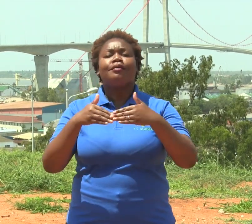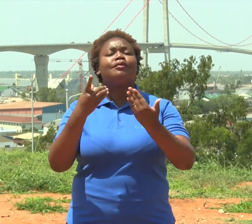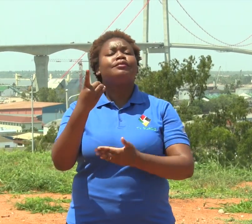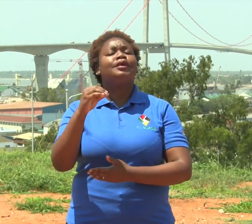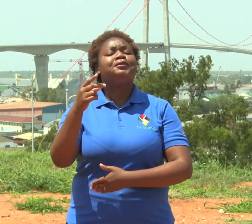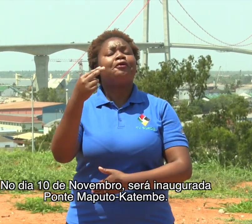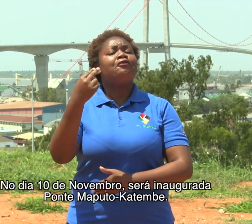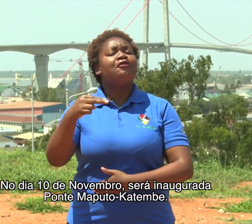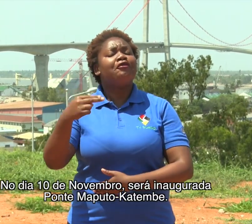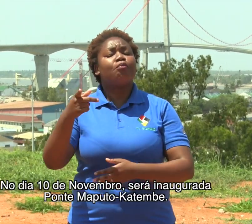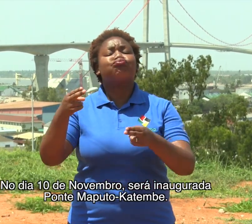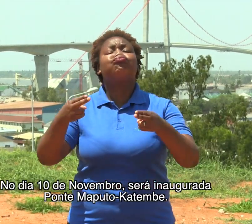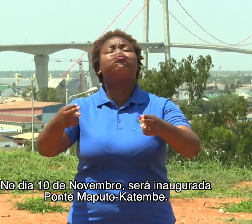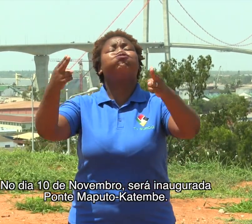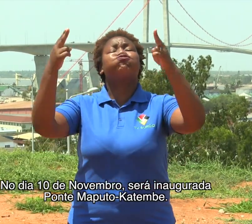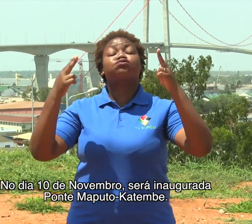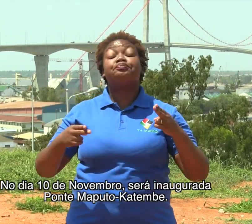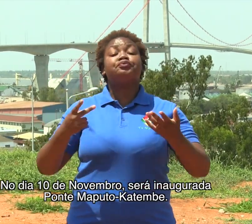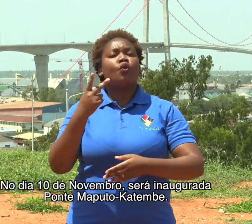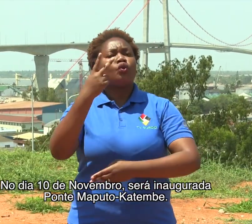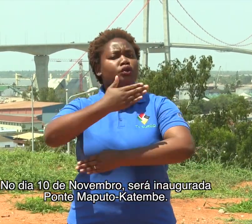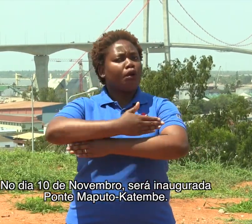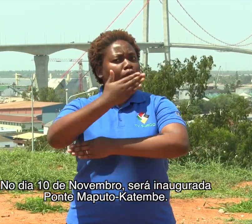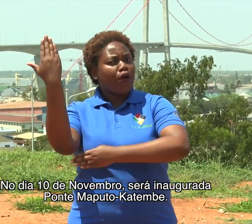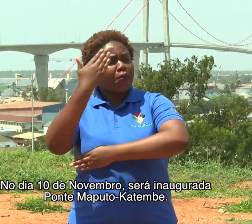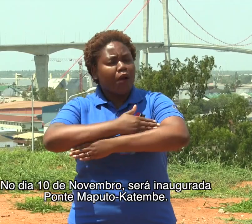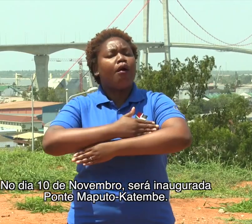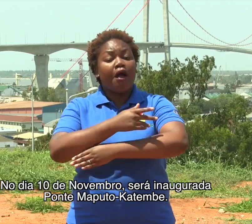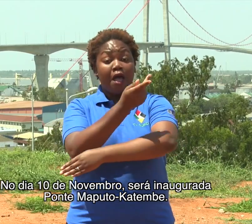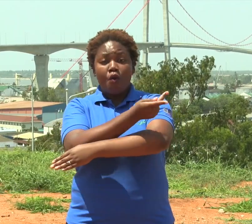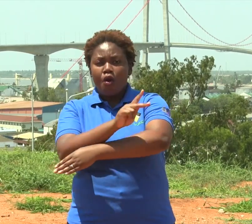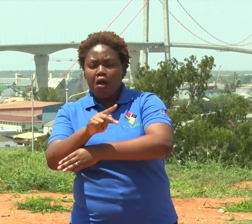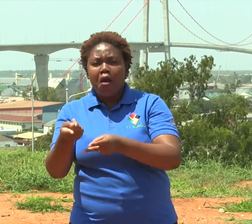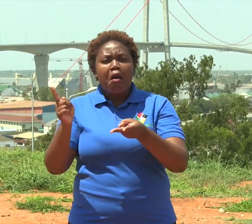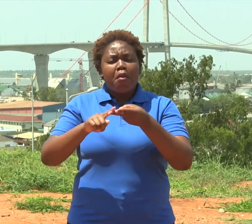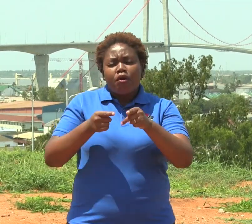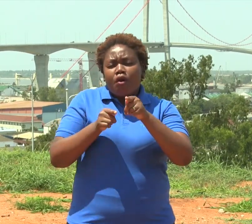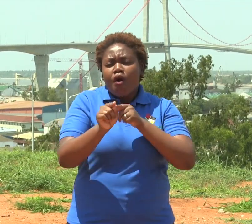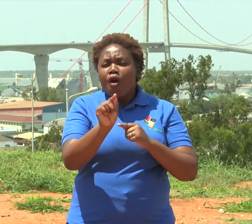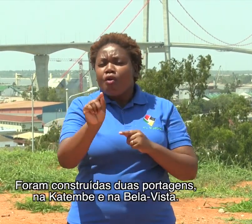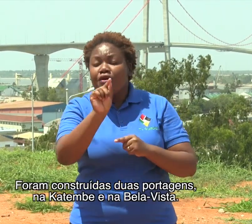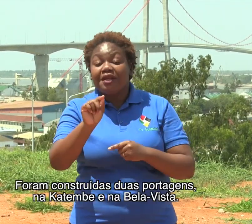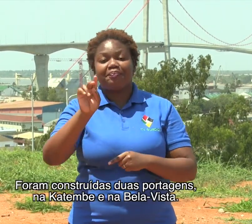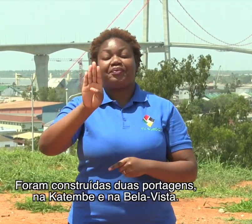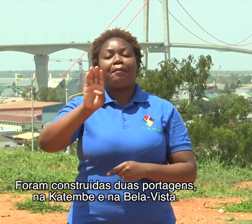No dia 10 de novembro será inaugurada a Ponte Maputo-Catembe. Foram construídas duas